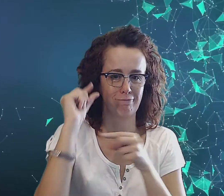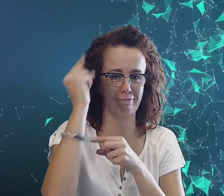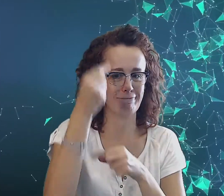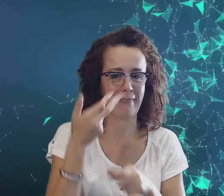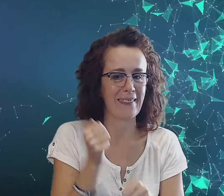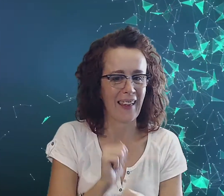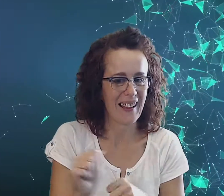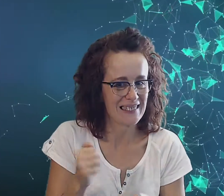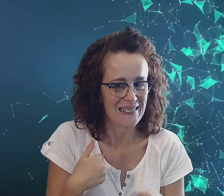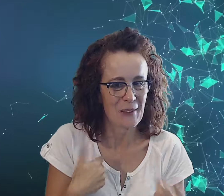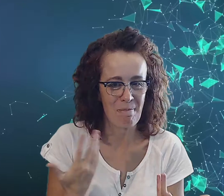Nie jestem.